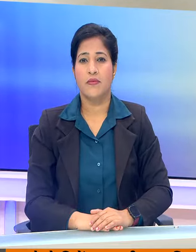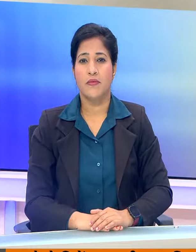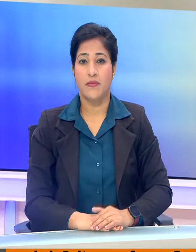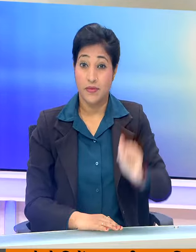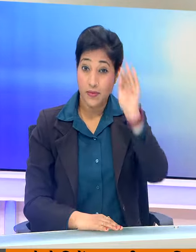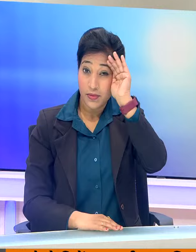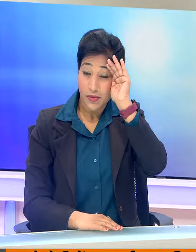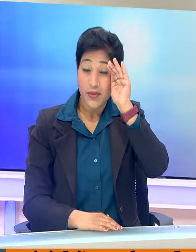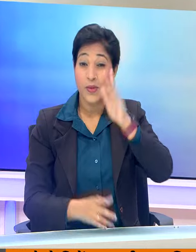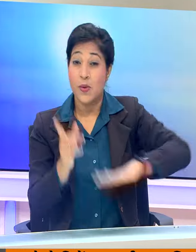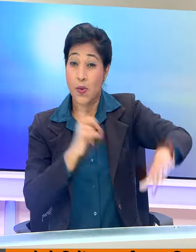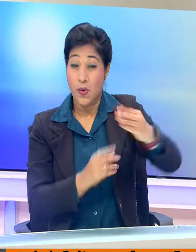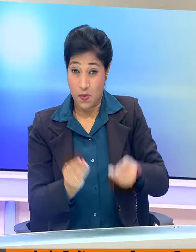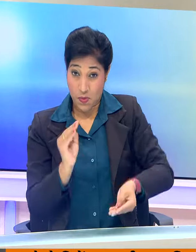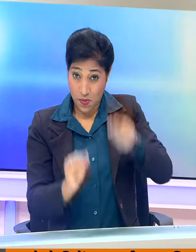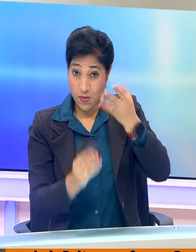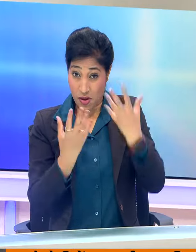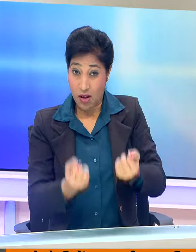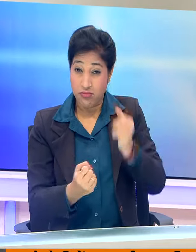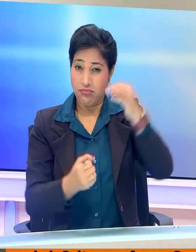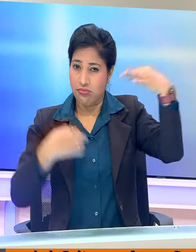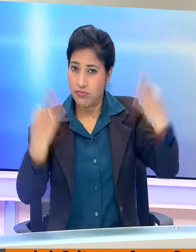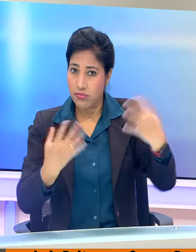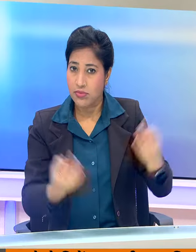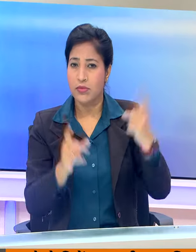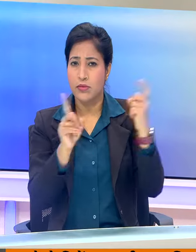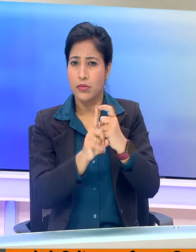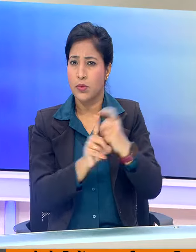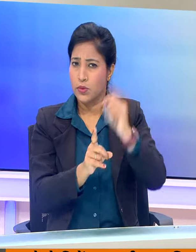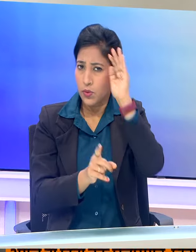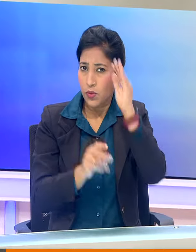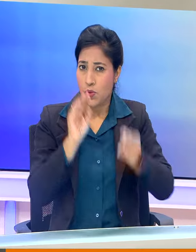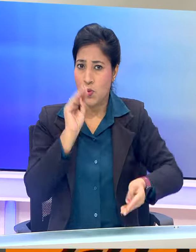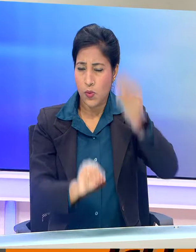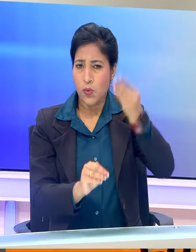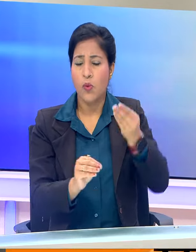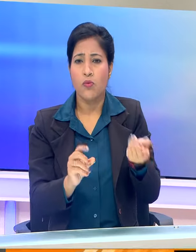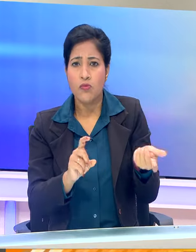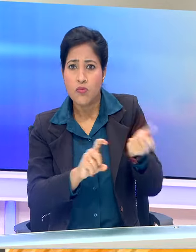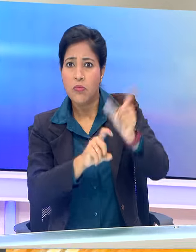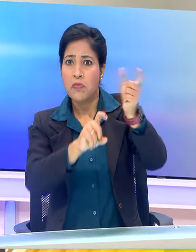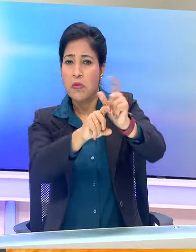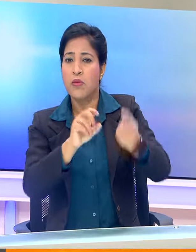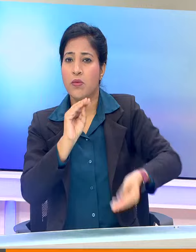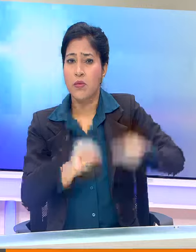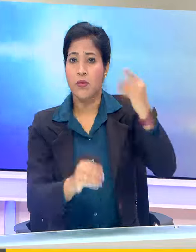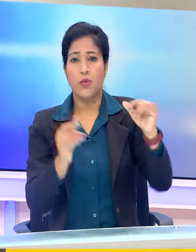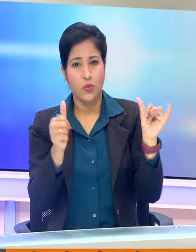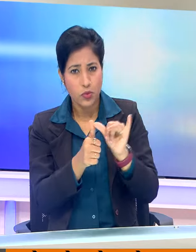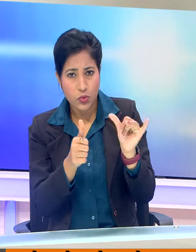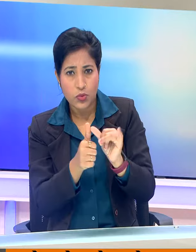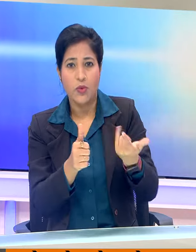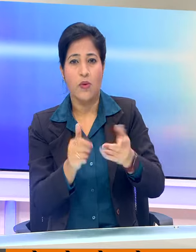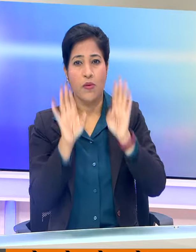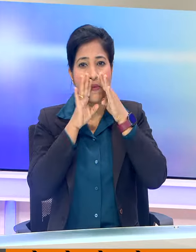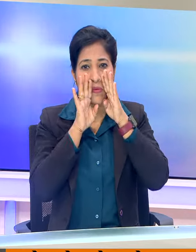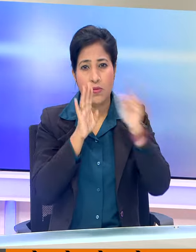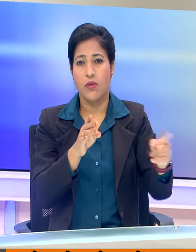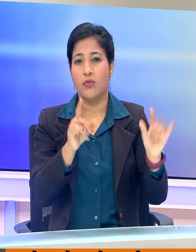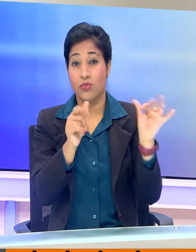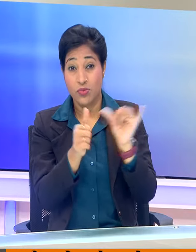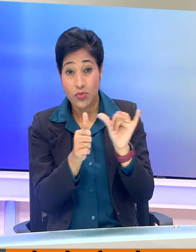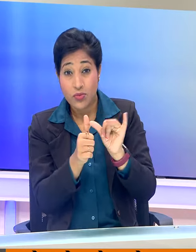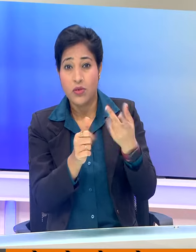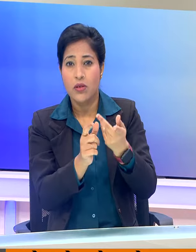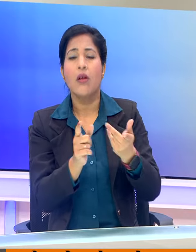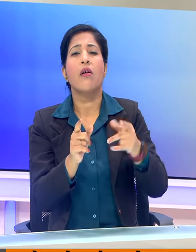वही खबरों की दुनिया से लगातार जुड़े रहने के लिए अब डीडी न्यूस की खबरें और तमाम अपडेट्स यूट्यूब, फेस्बुक, ट्विटर, इंस्टाग्राम और